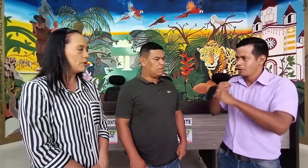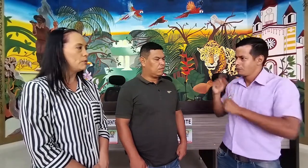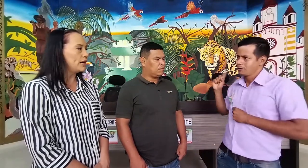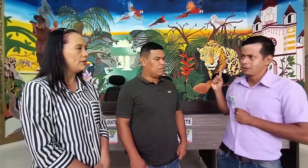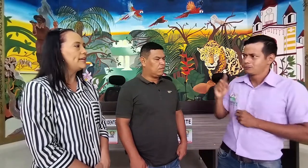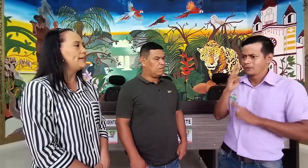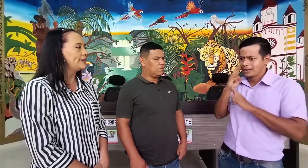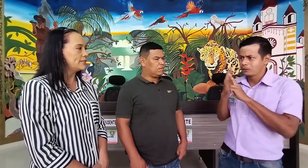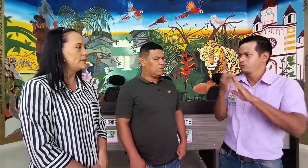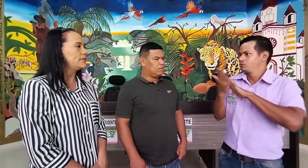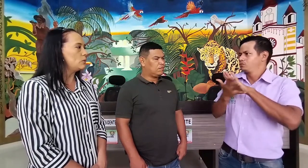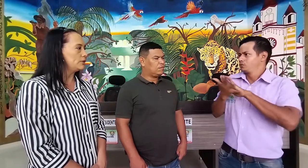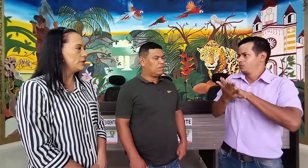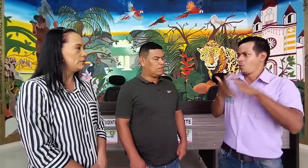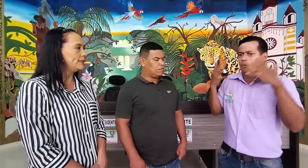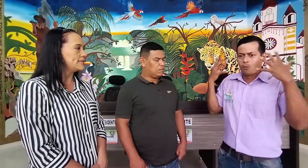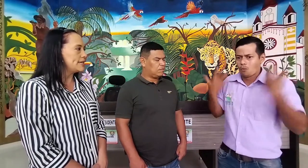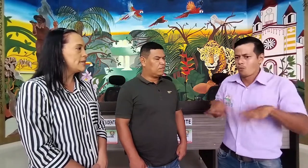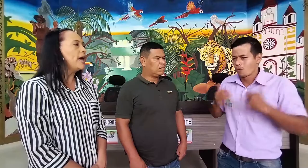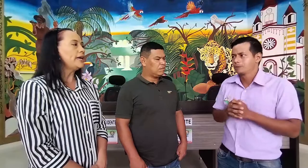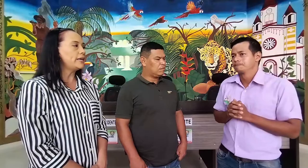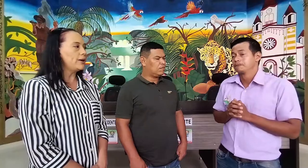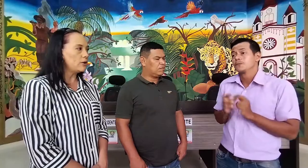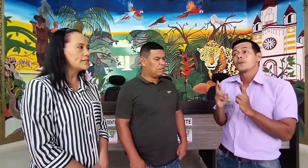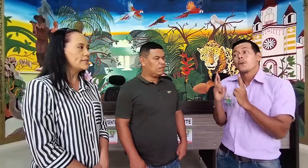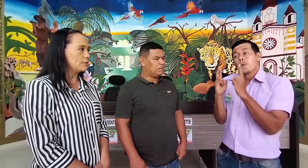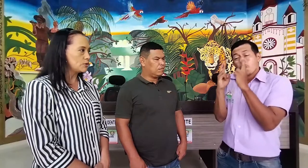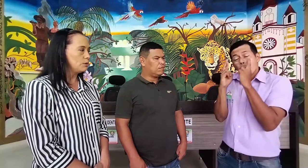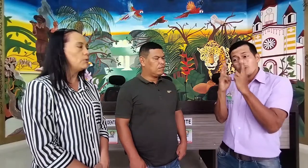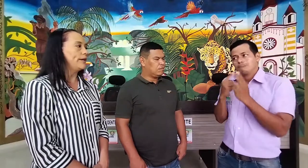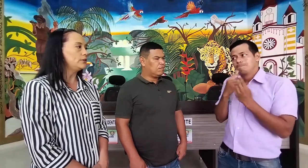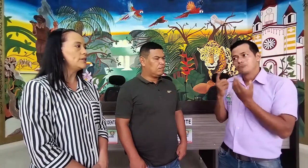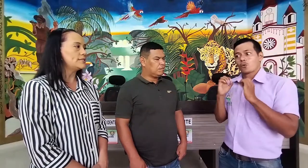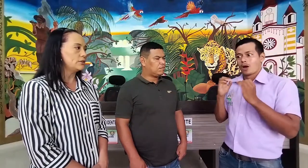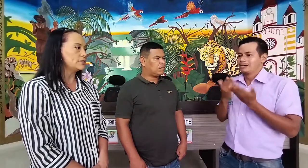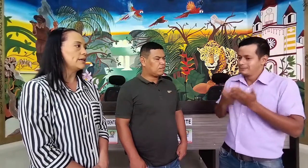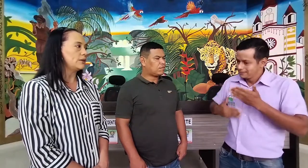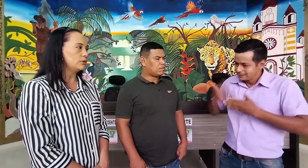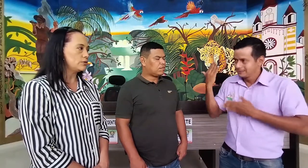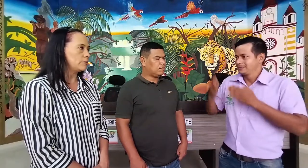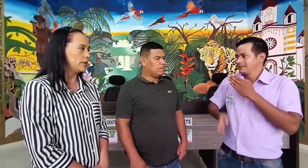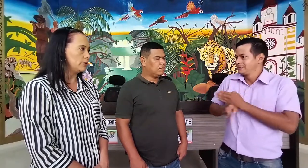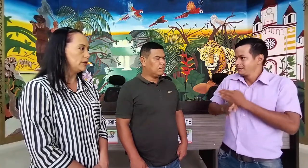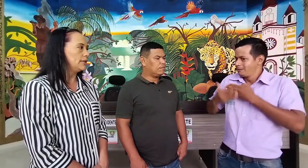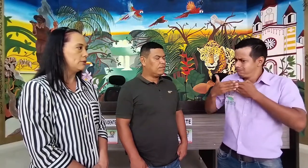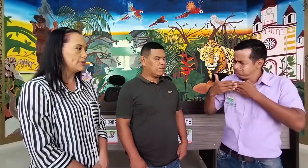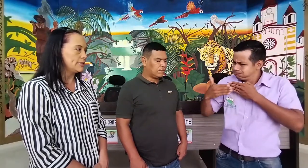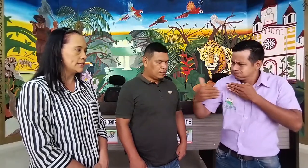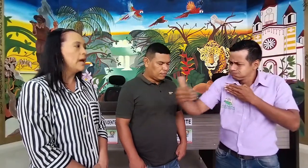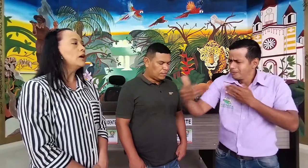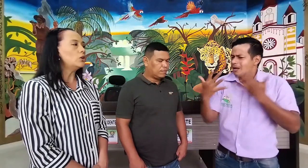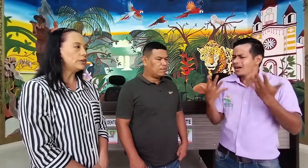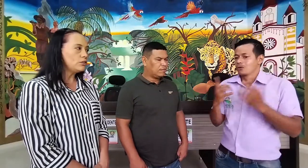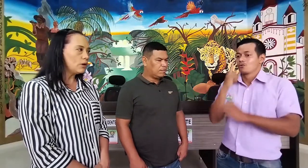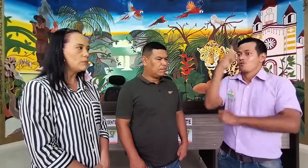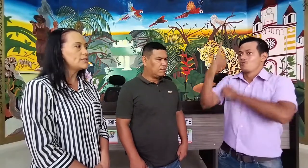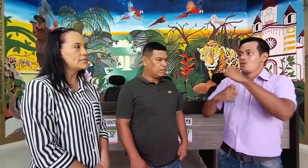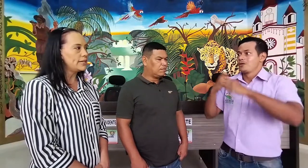promulgado en la Ley 324 de 96 y que hoy estamos conmemorando y haciendo ese reconocimiento. Continuamos este